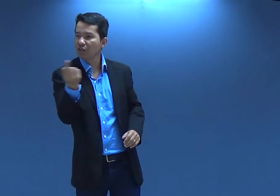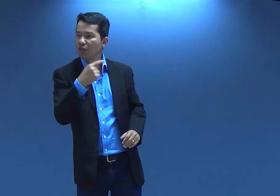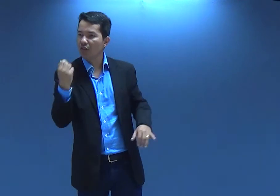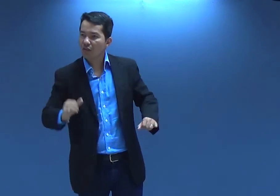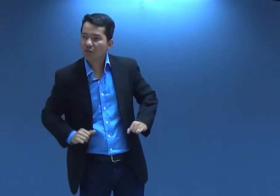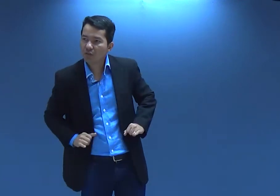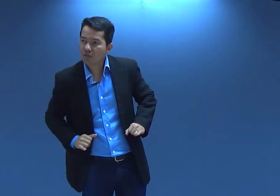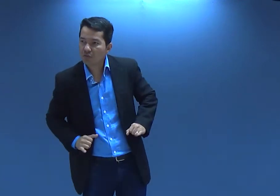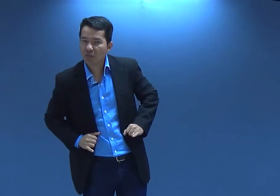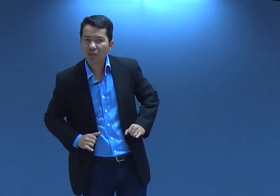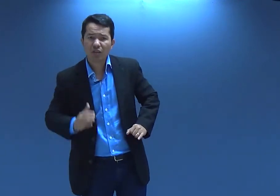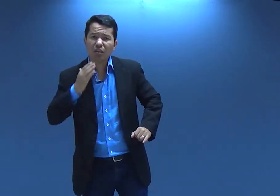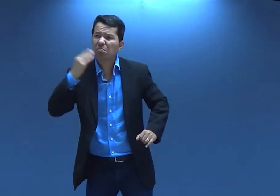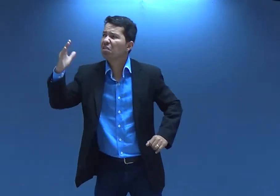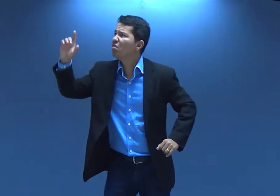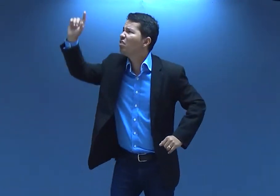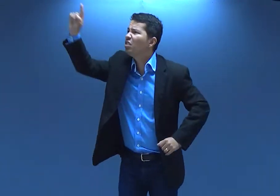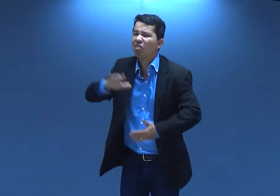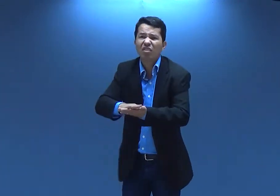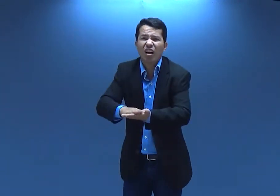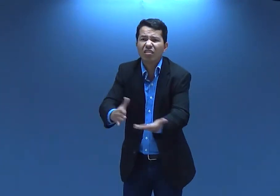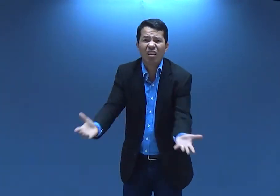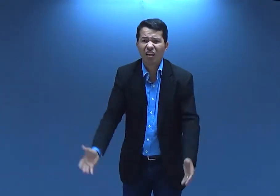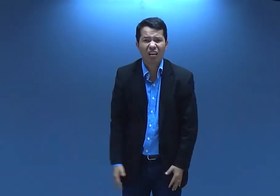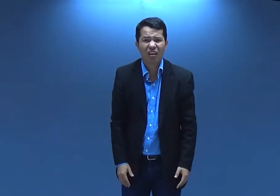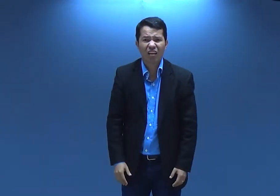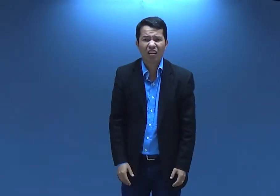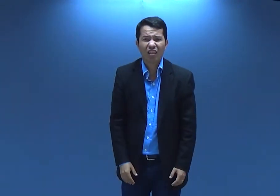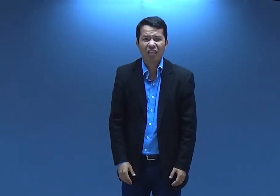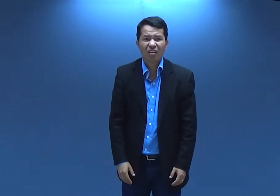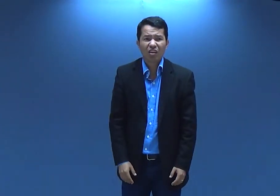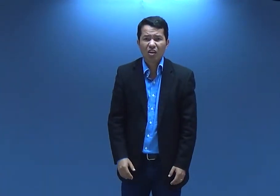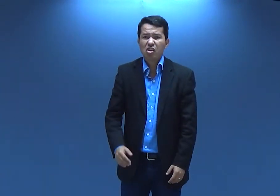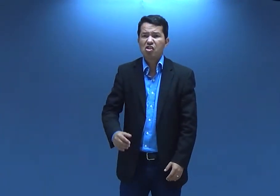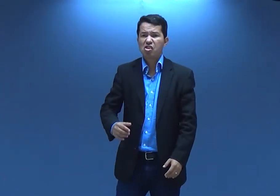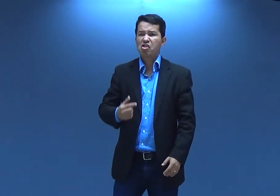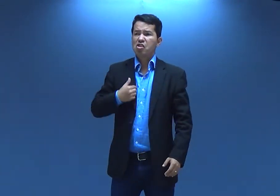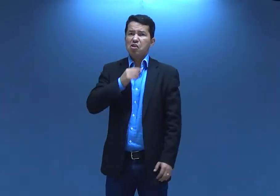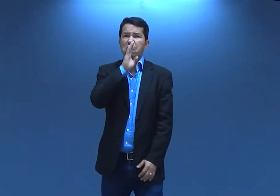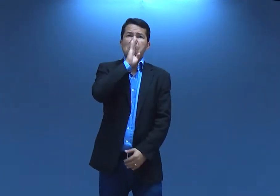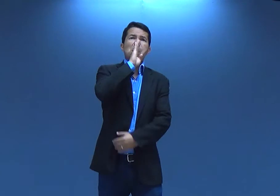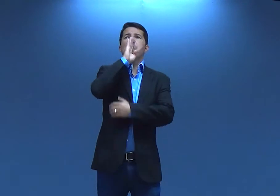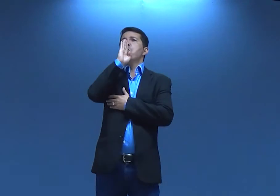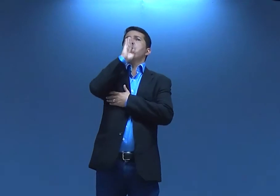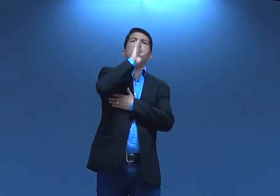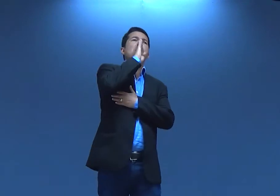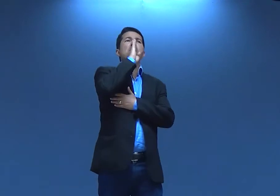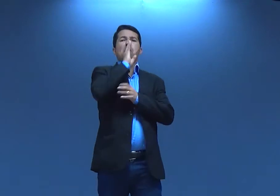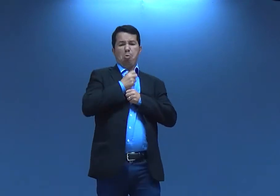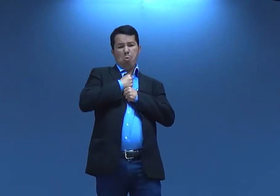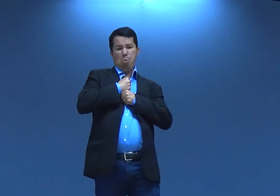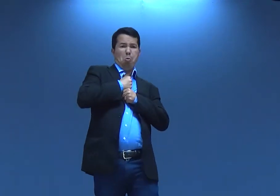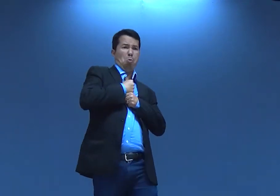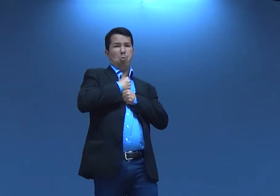Às vezes, a gente também tá triste, a gente também sofre e esquece de Deus, não pede nada. Fica ali, quieto,